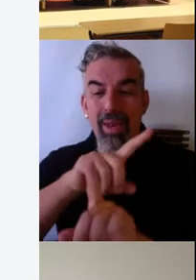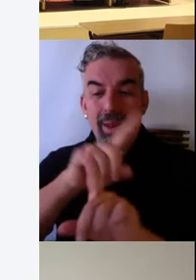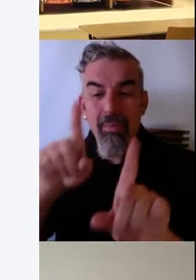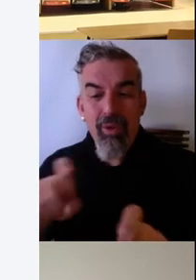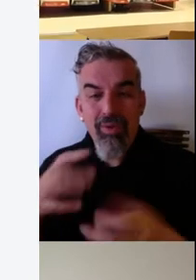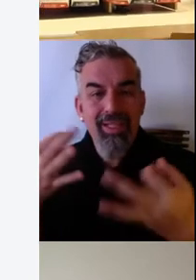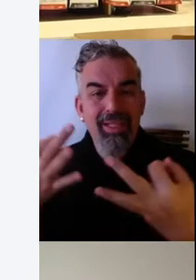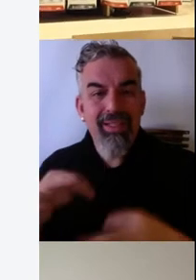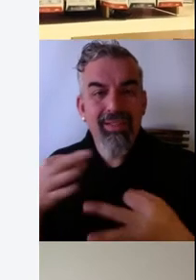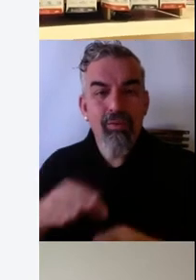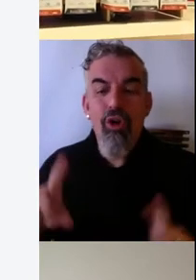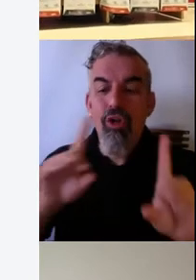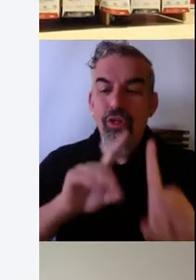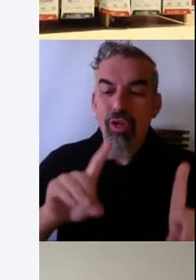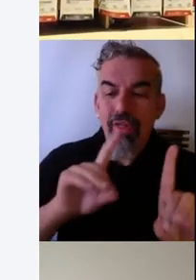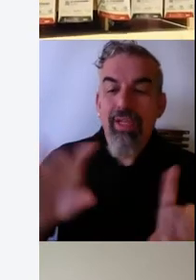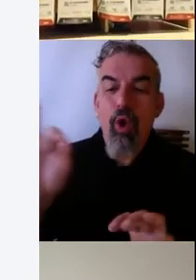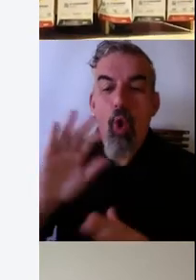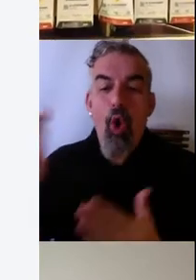eres docente, estudiante,